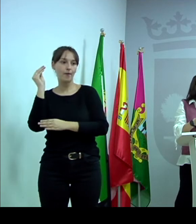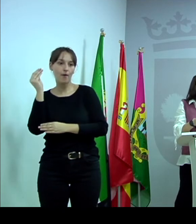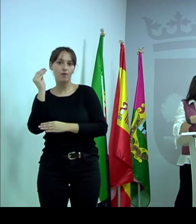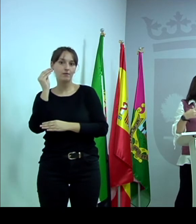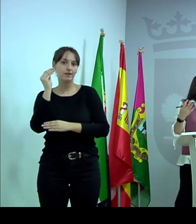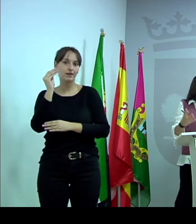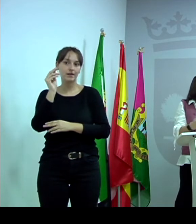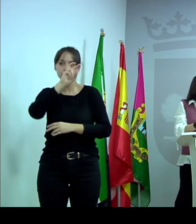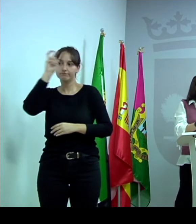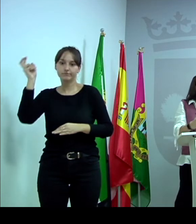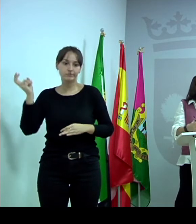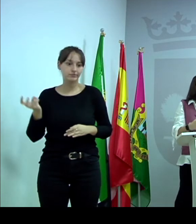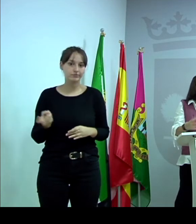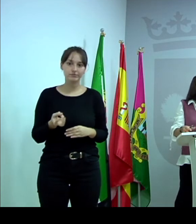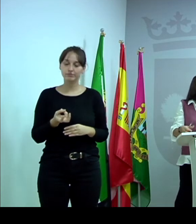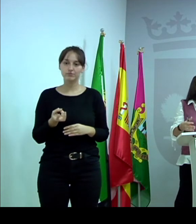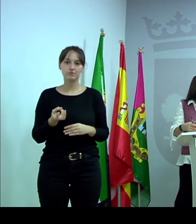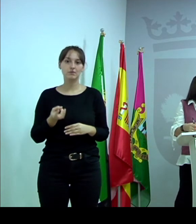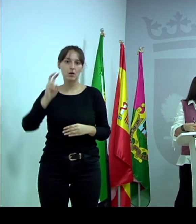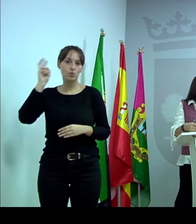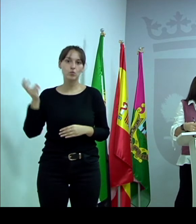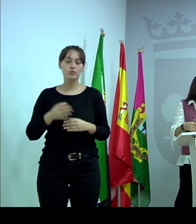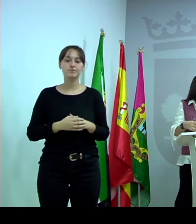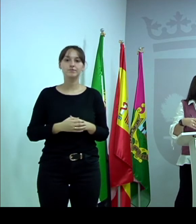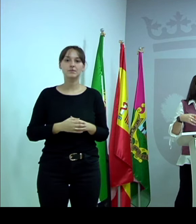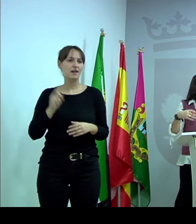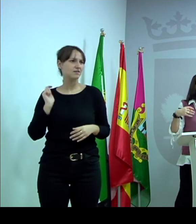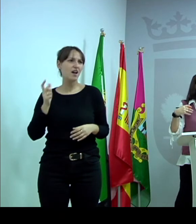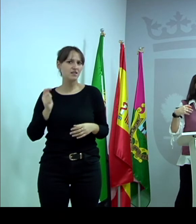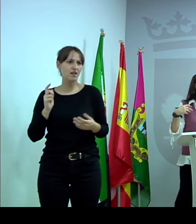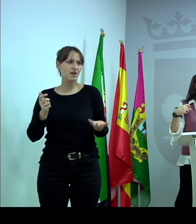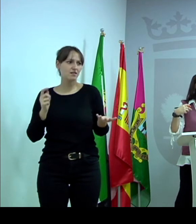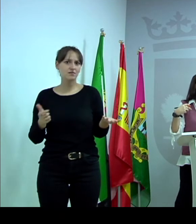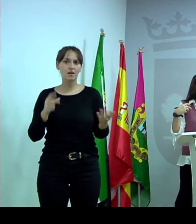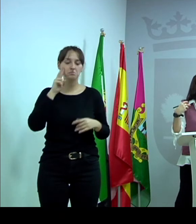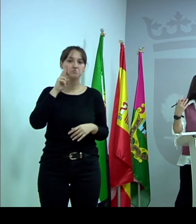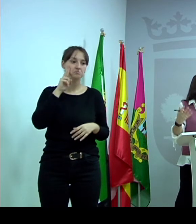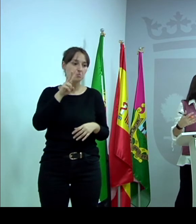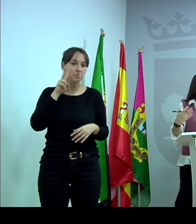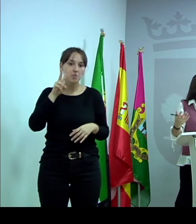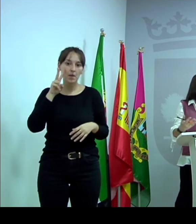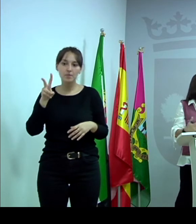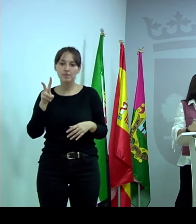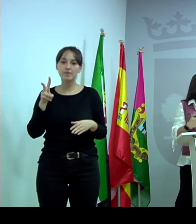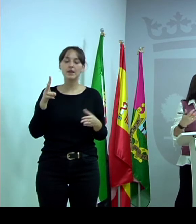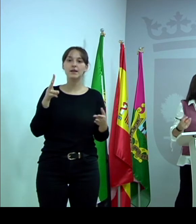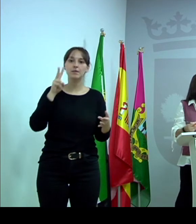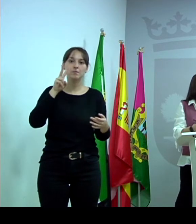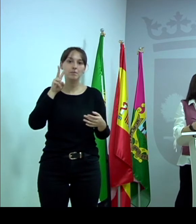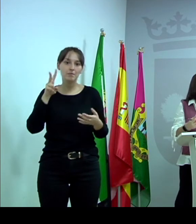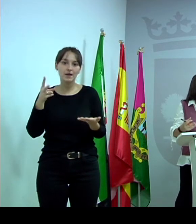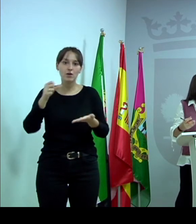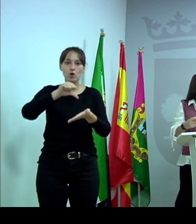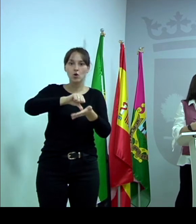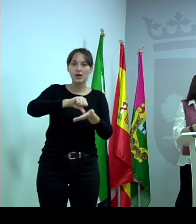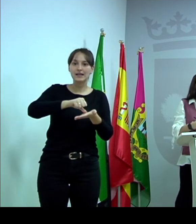el tema este que he visto últimamente de una moción en que se pide que no se está trabajando en la ciudad con